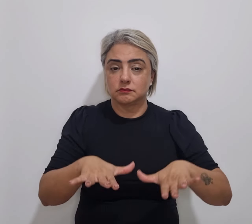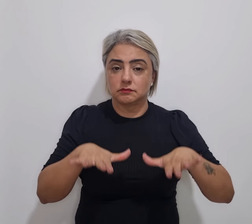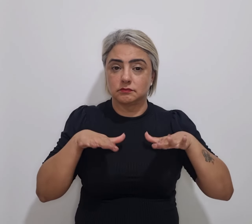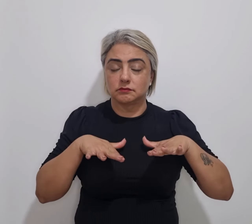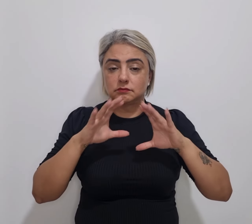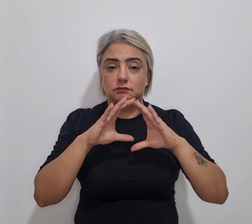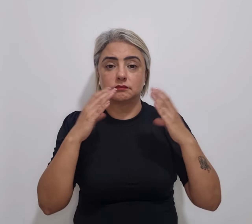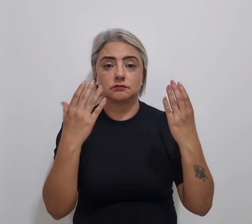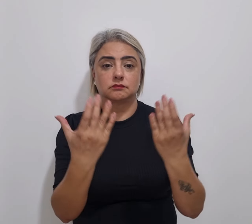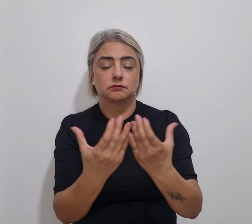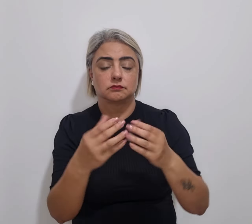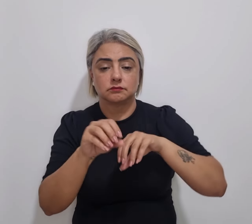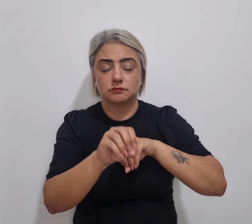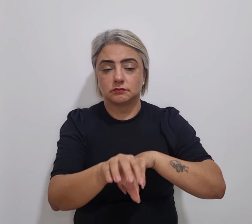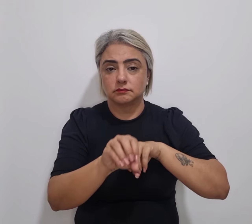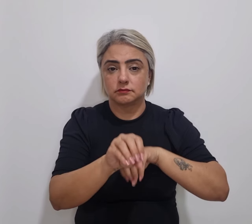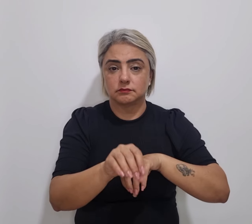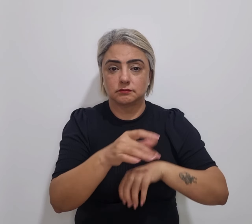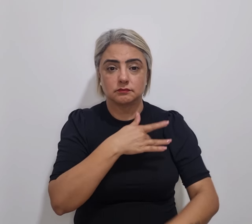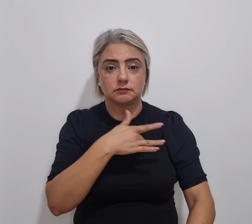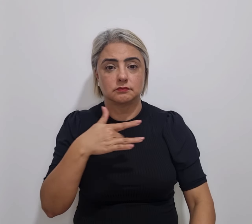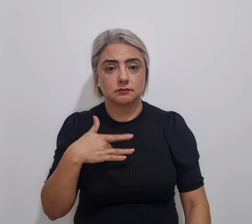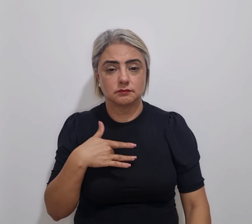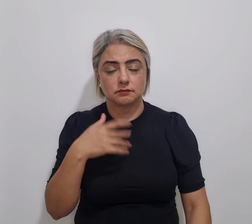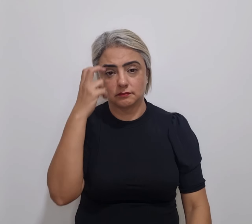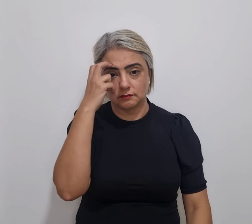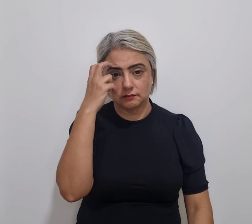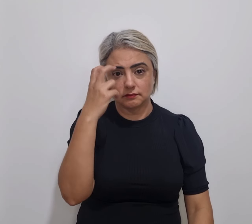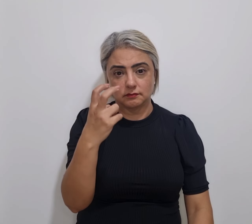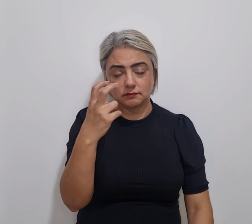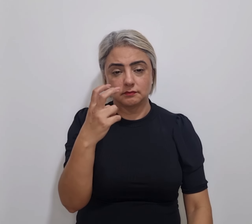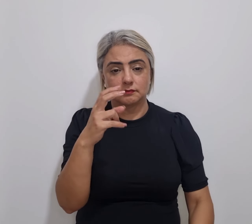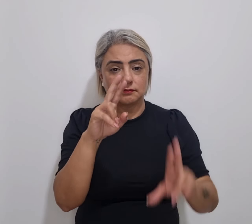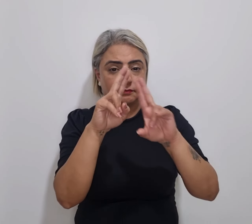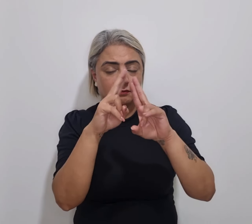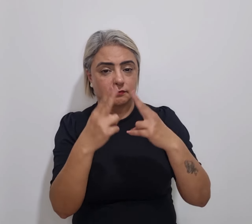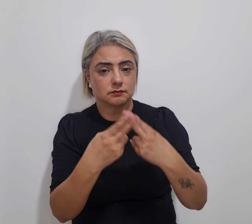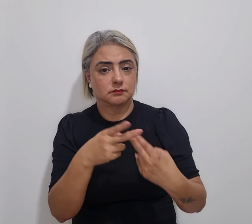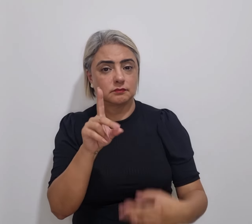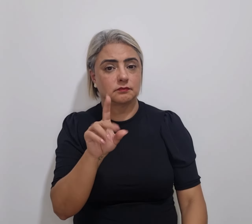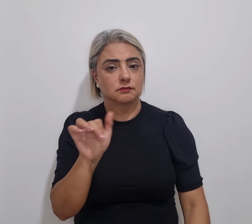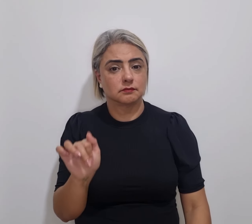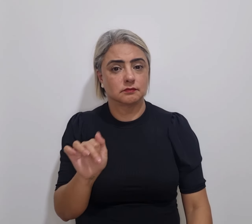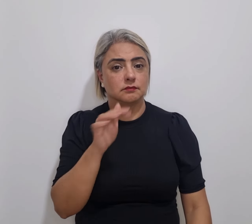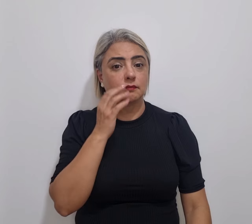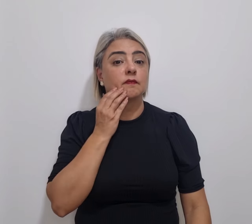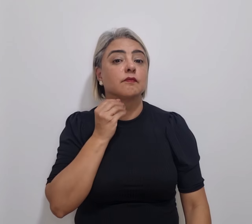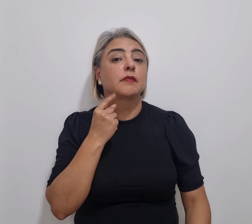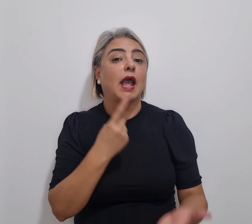Comissão de Educação, Saúde e Cultura da CLDF. Acordo de greve,